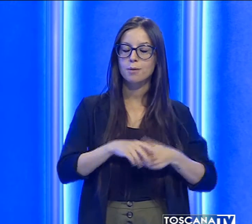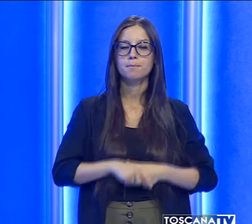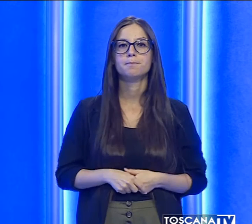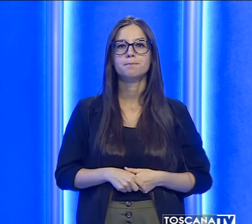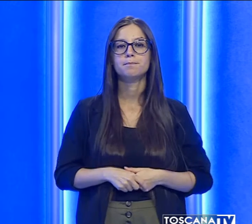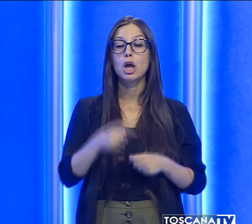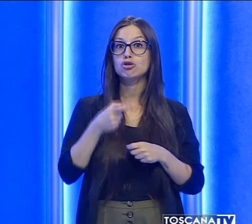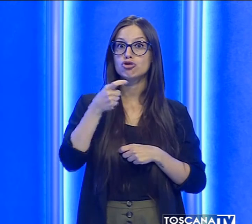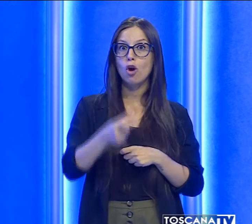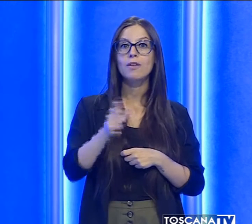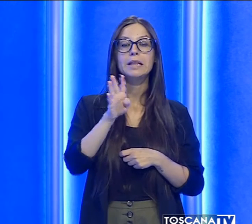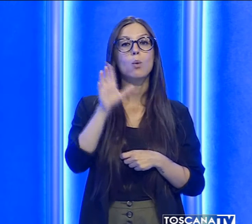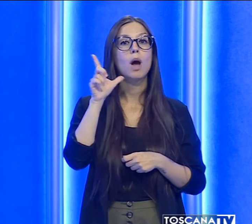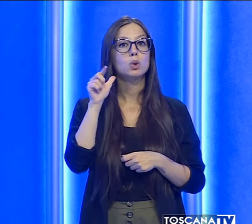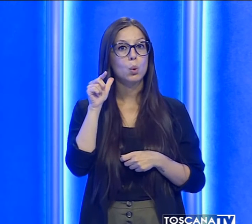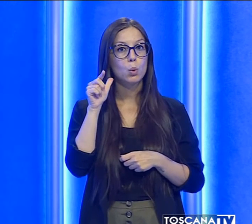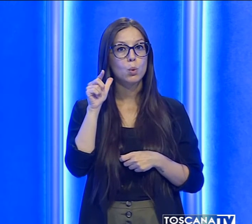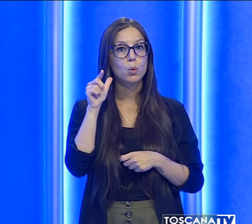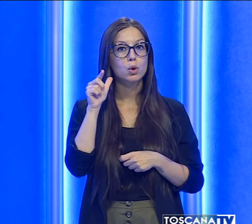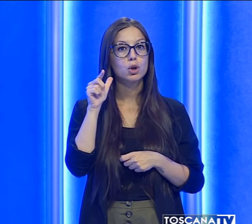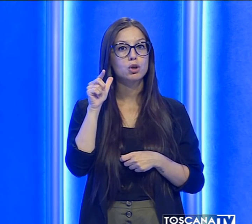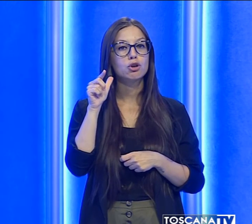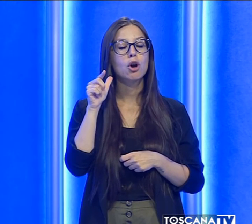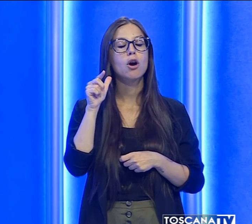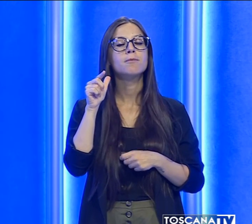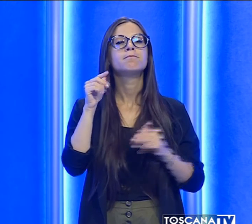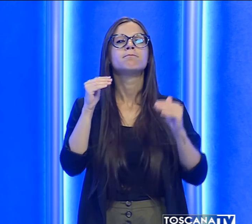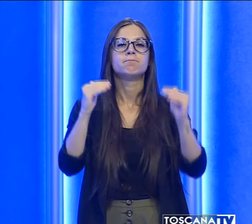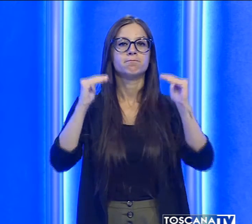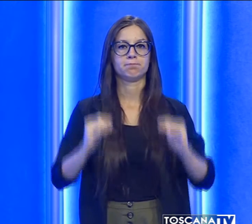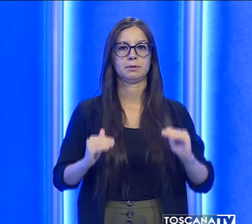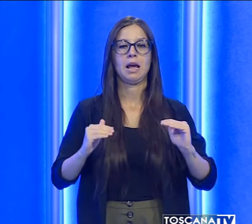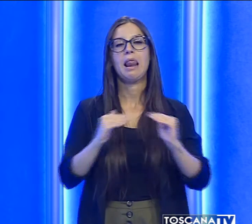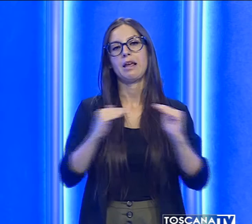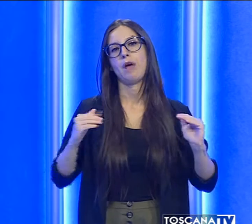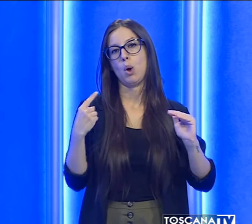Giovedì 4 luglio invece l'allerta sarà declassata a livello 1.